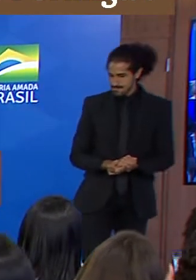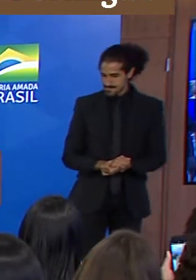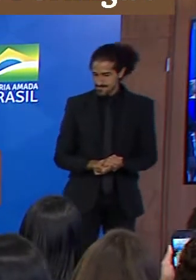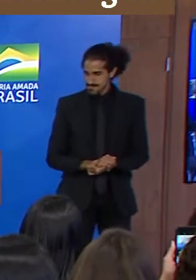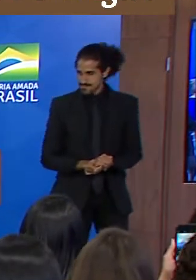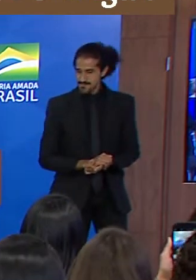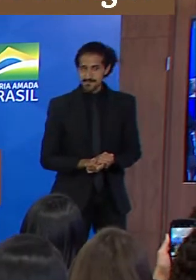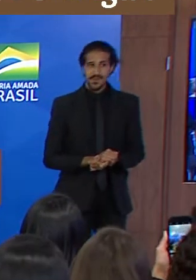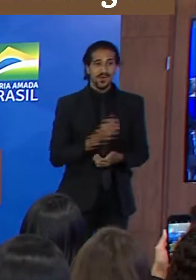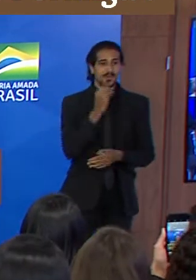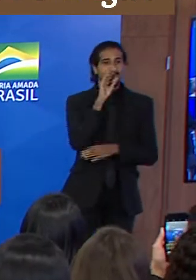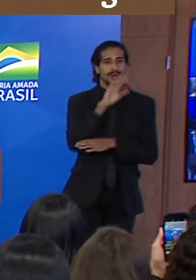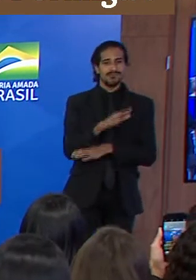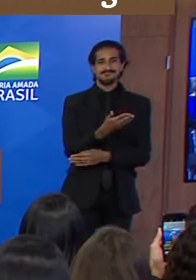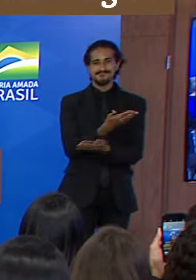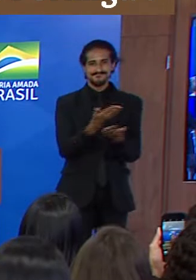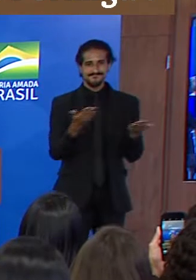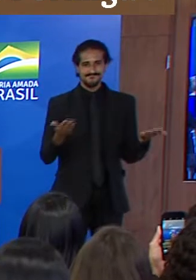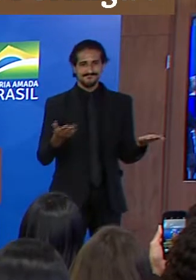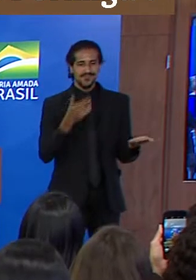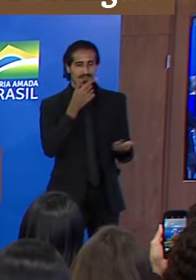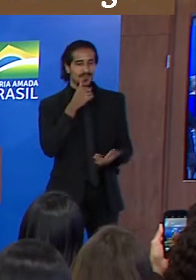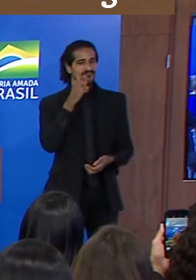Boa tarde a todos e a todas